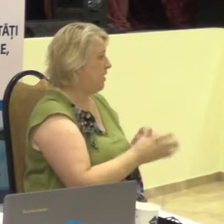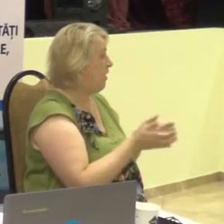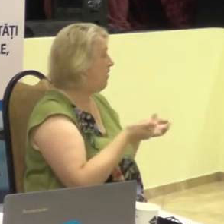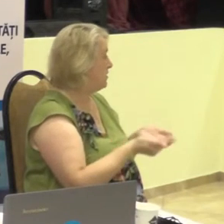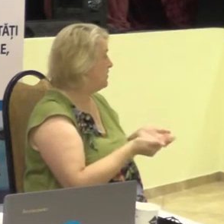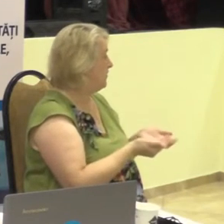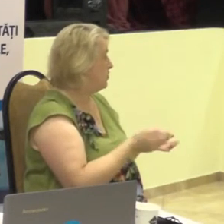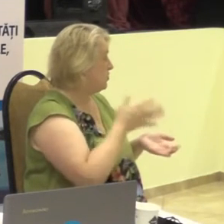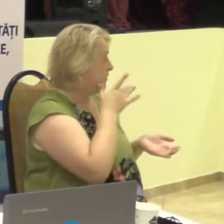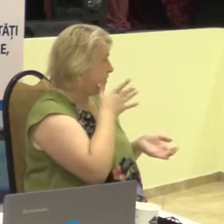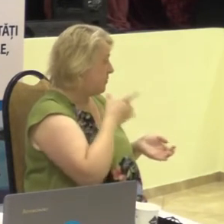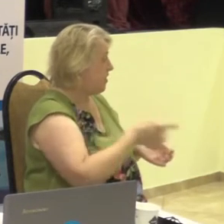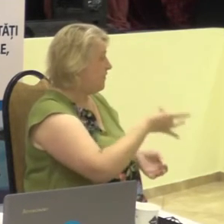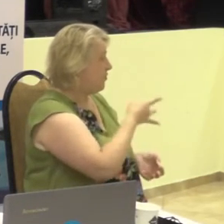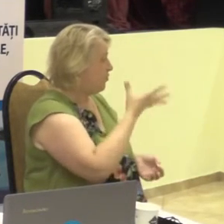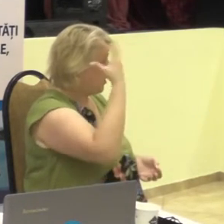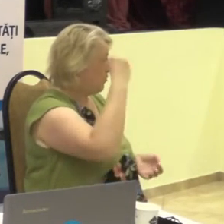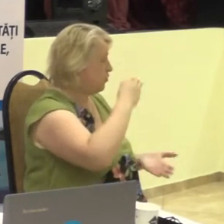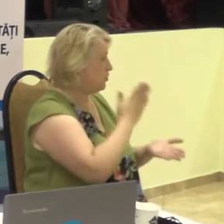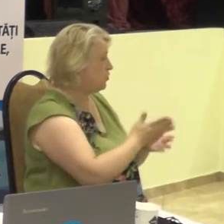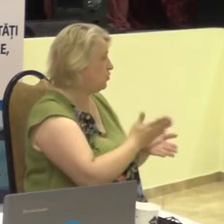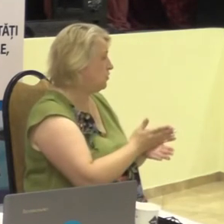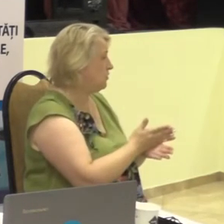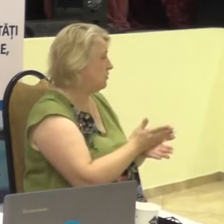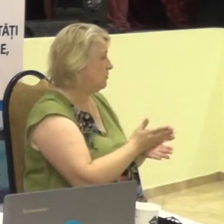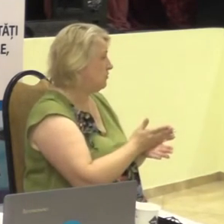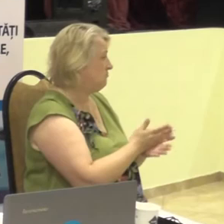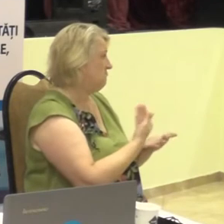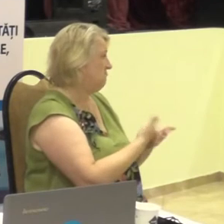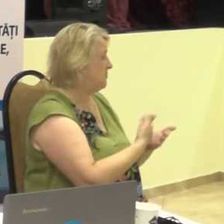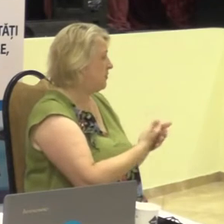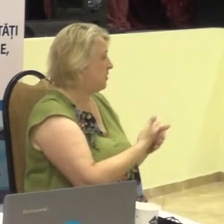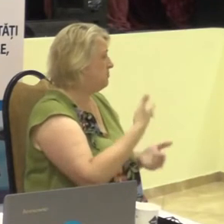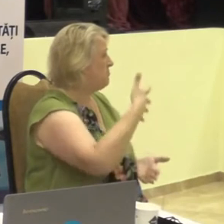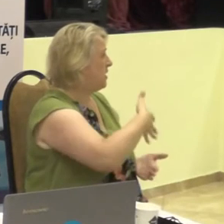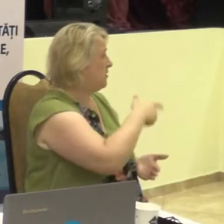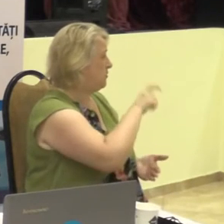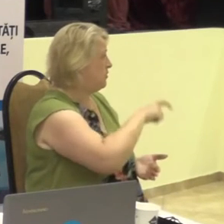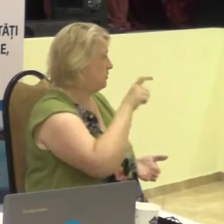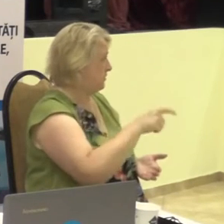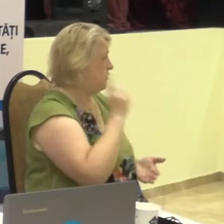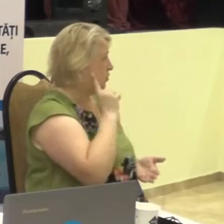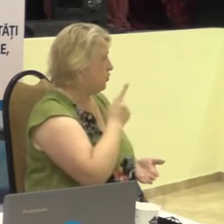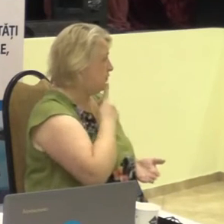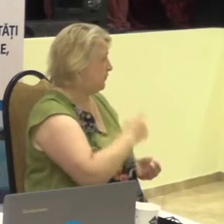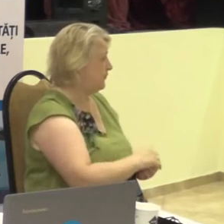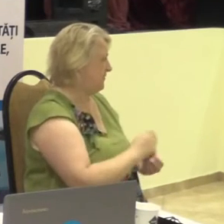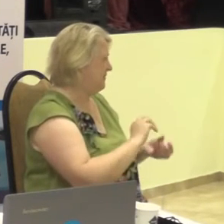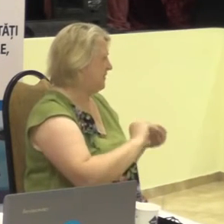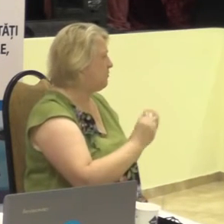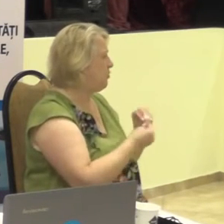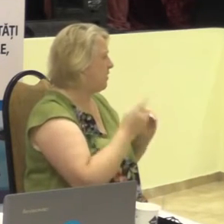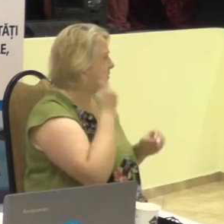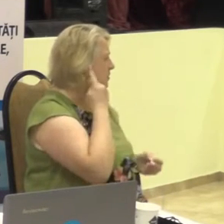Actualmente, în Republica Moldova, sunt circa 5.000 de persoane cu deficiențe de aur.